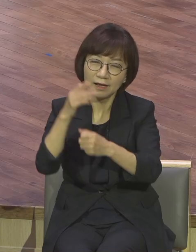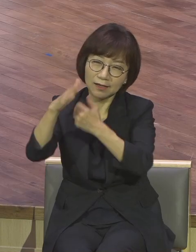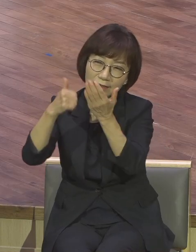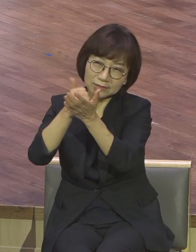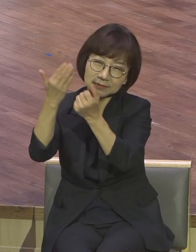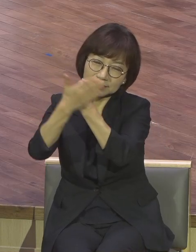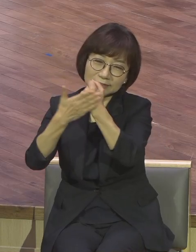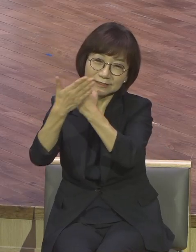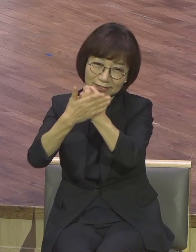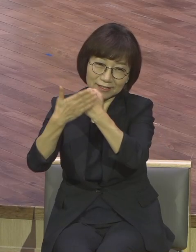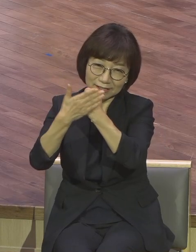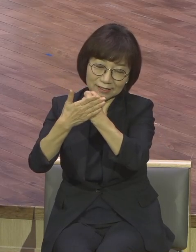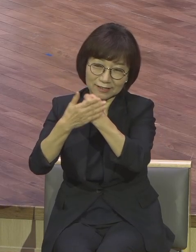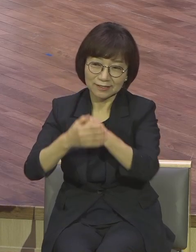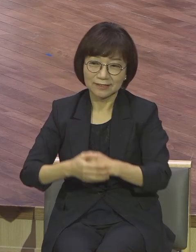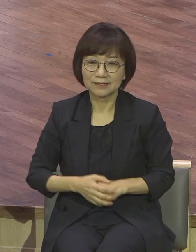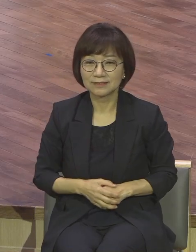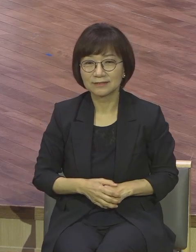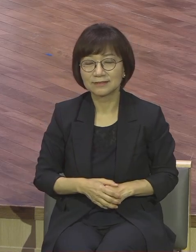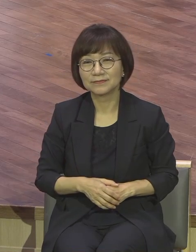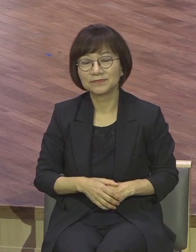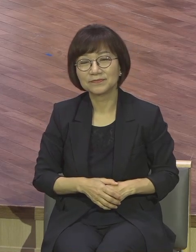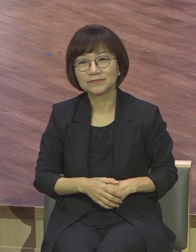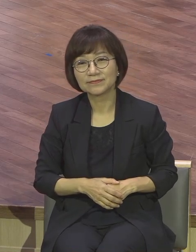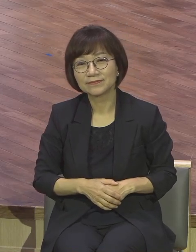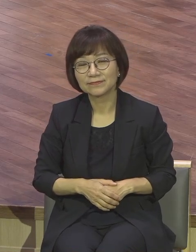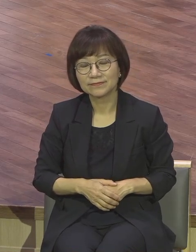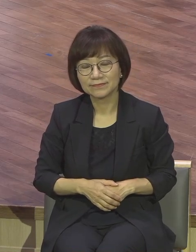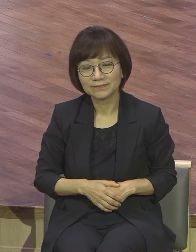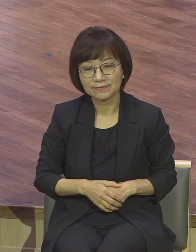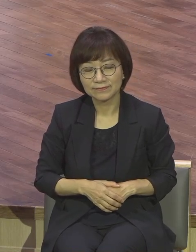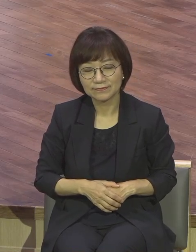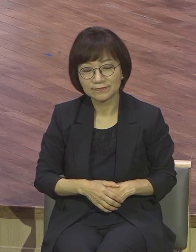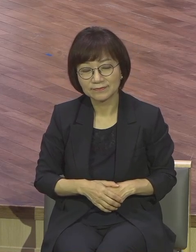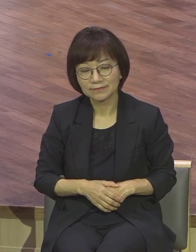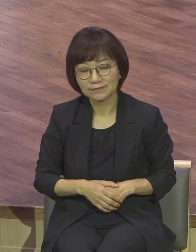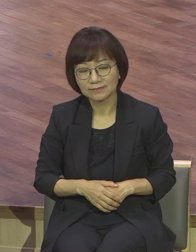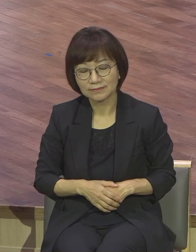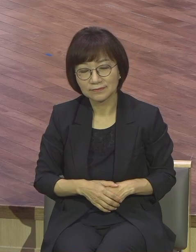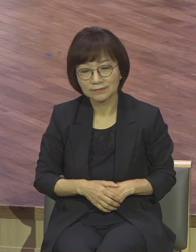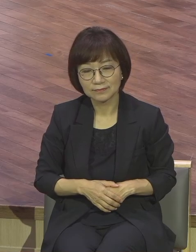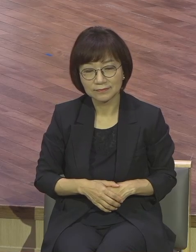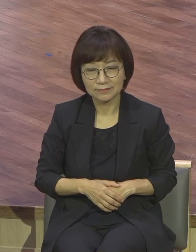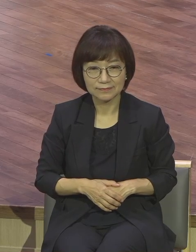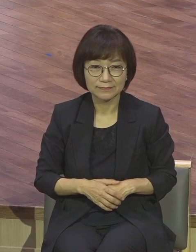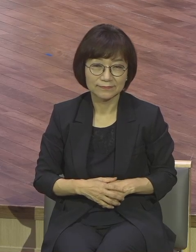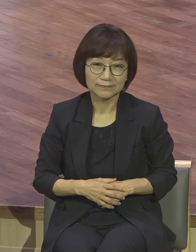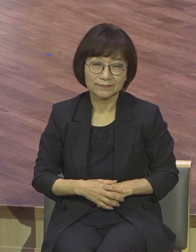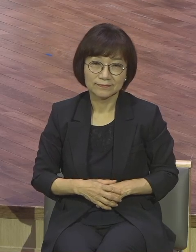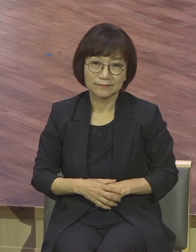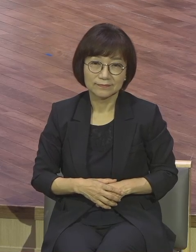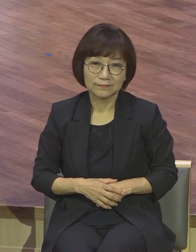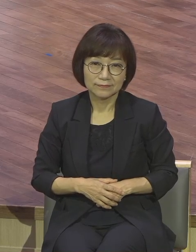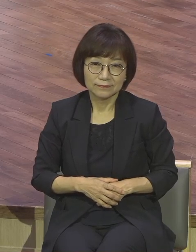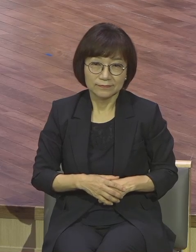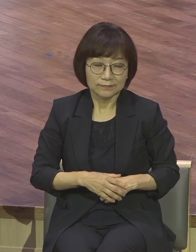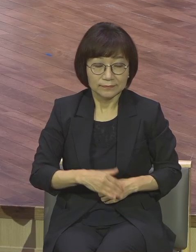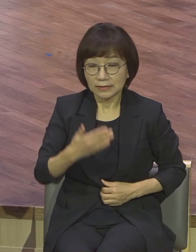저같은 인간이 말이에요 그 참 분위기 영적 분위기가 딱 그러잖아요 그걸 어느 정도냐 청년들이 모여서 같이 앉아서